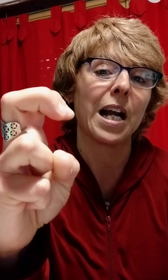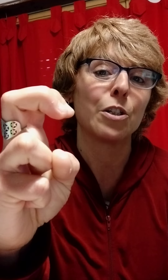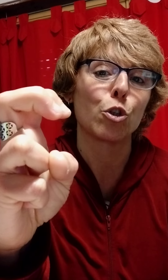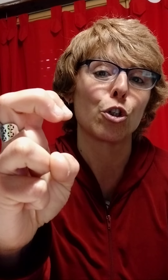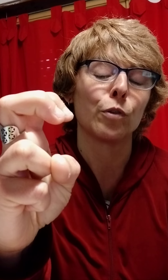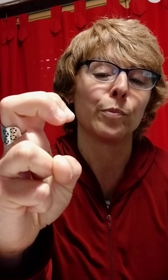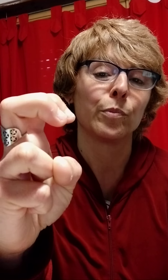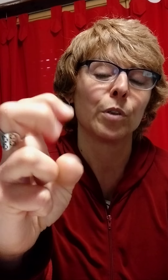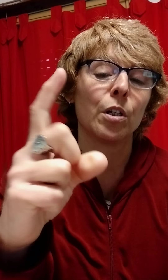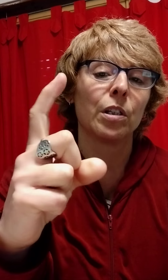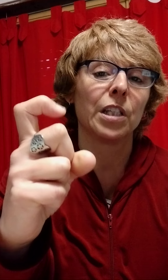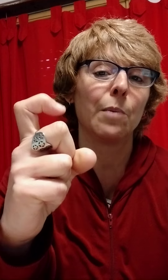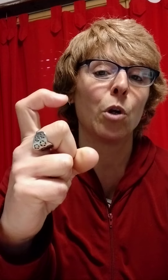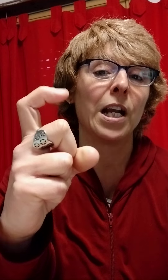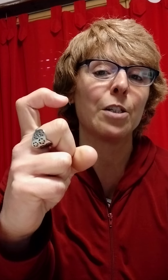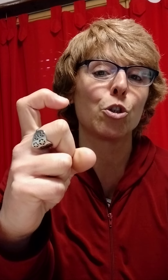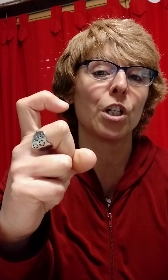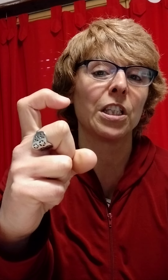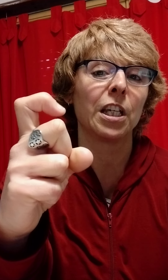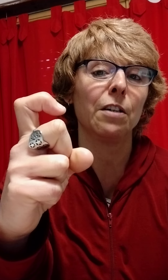gancho. Tenemos el gancho este,